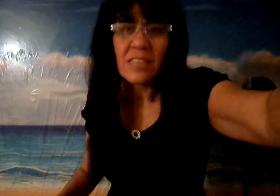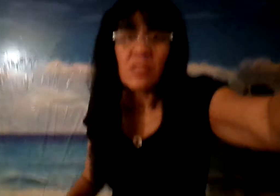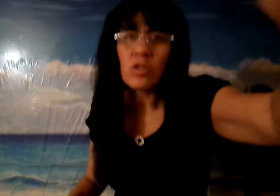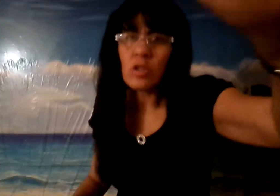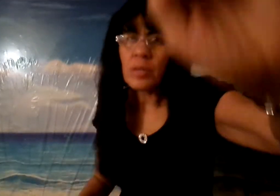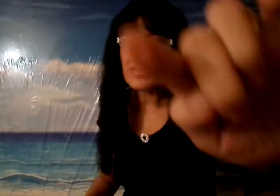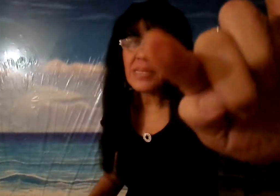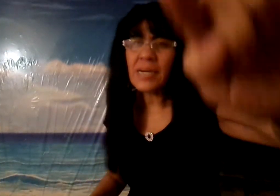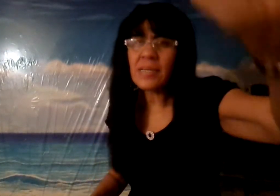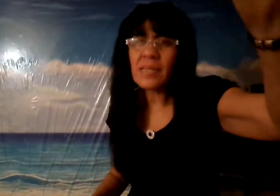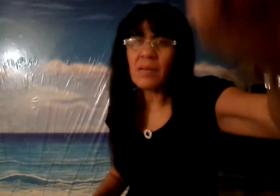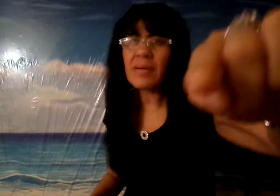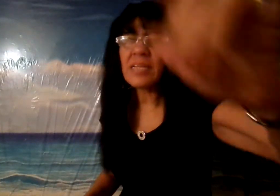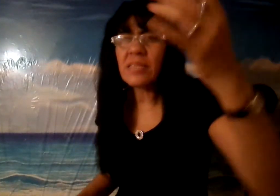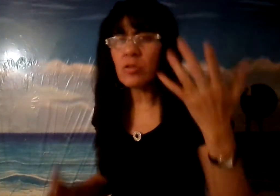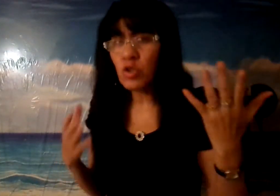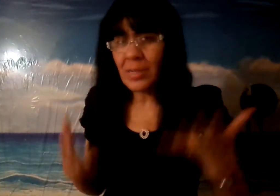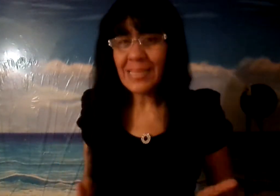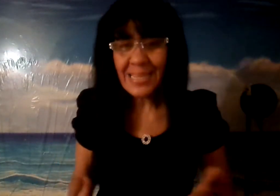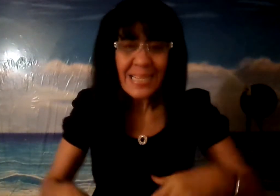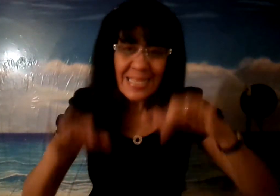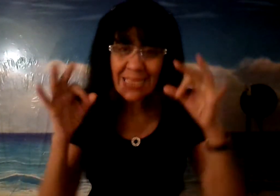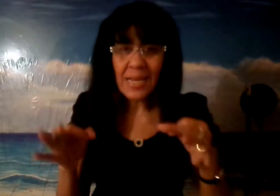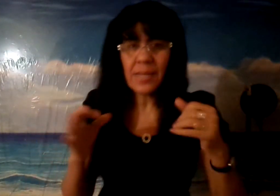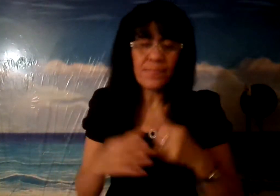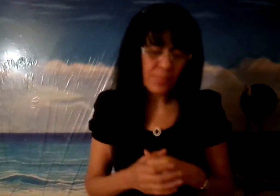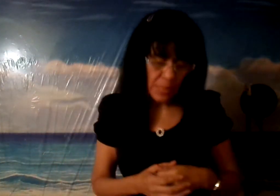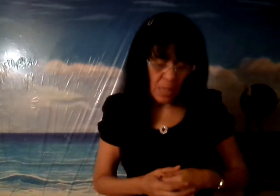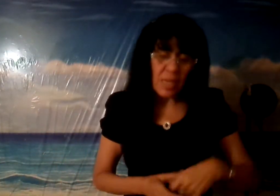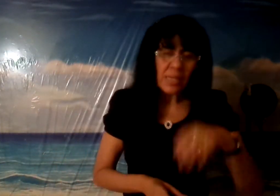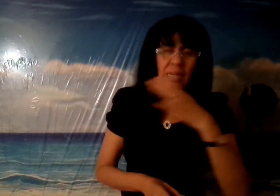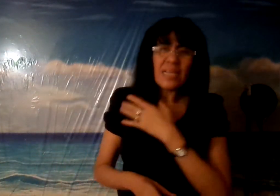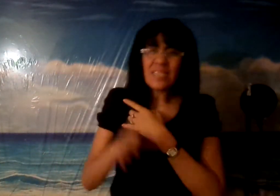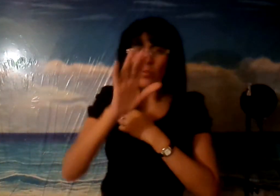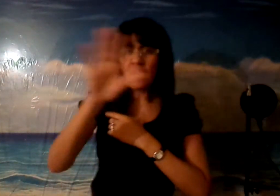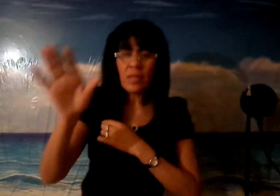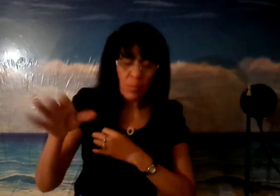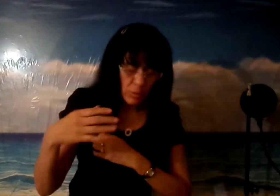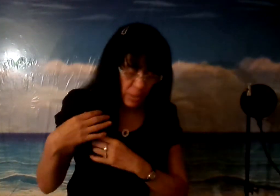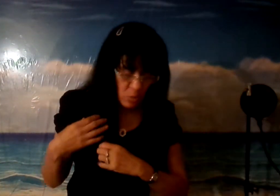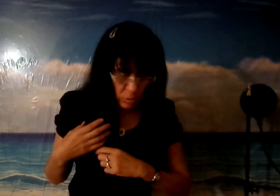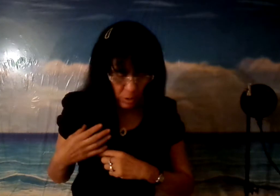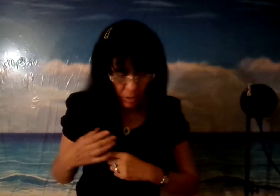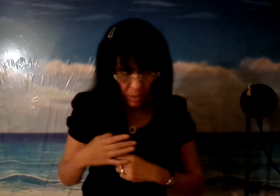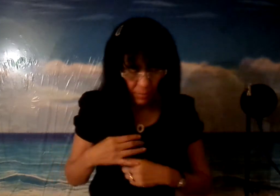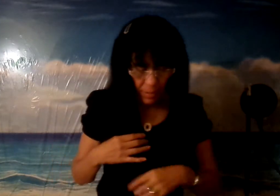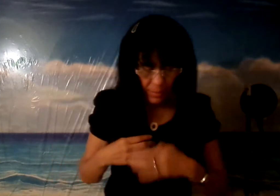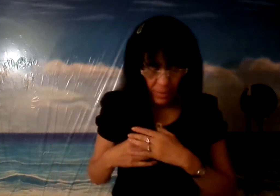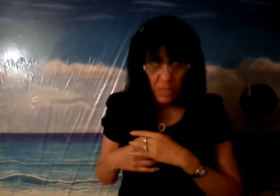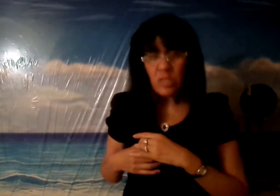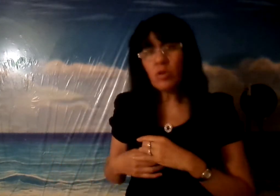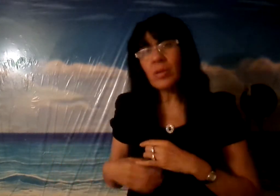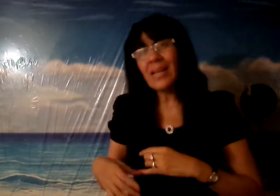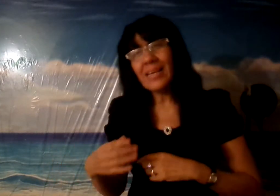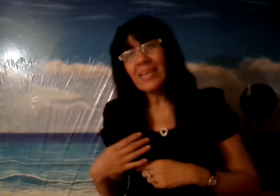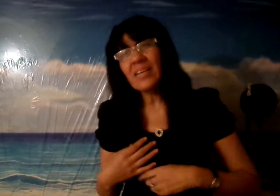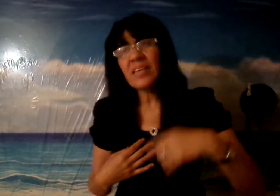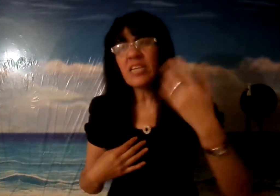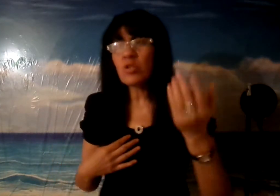Dios le bendiga, esta es la evangelista Yolanda Sala que le saluda en el amor de Jesús, te quiere hablarle sobre la ira de Jesús